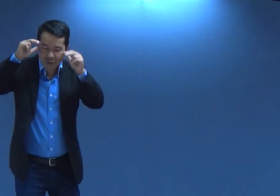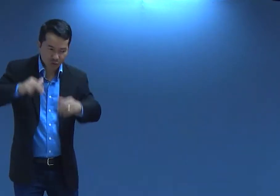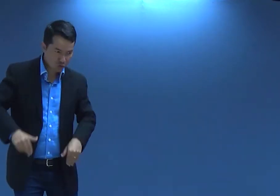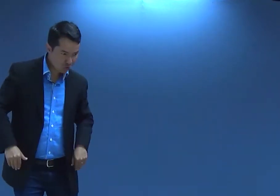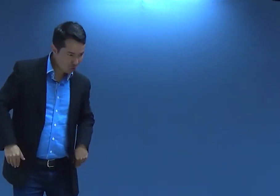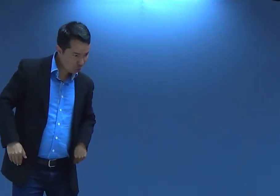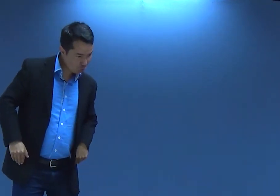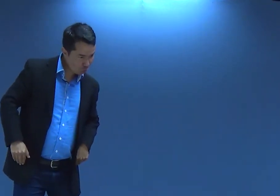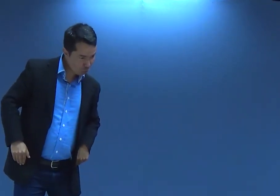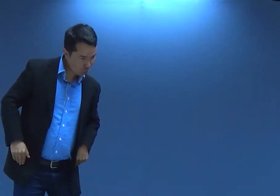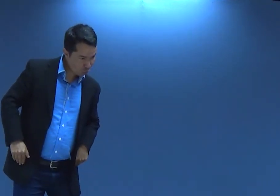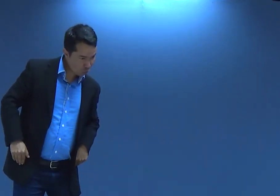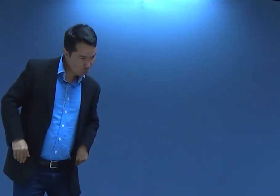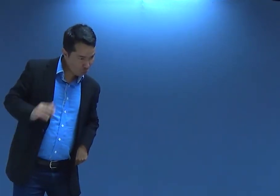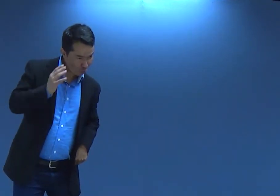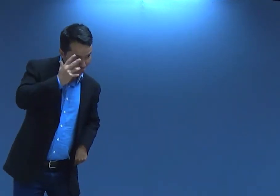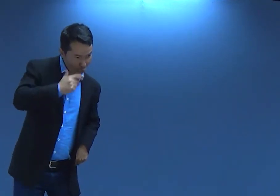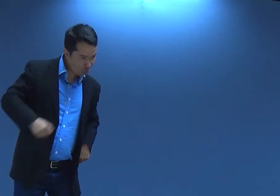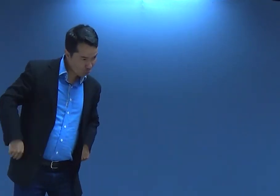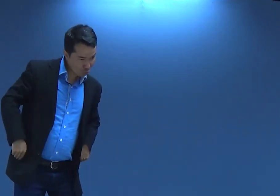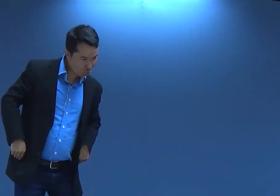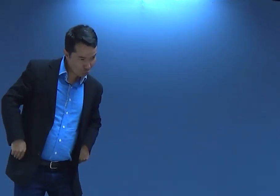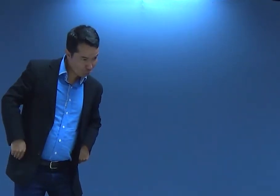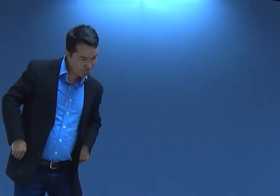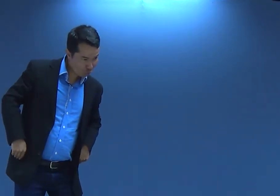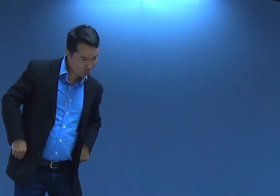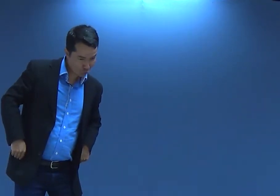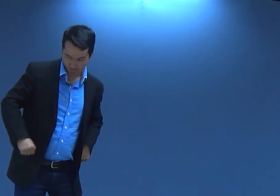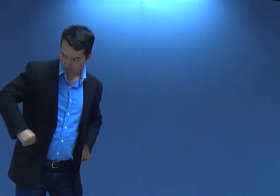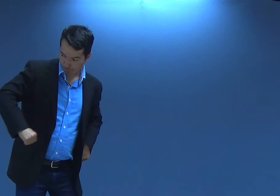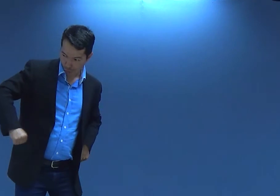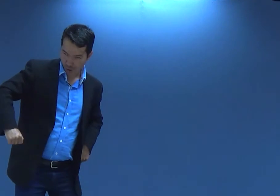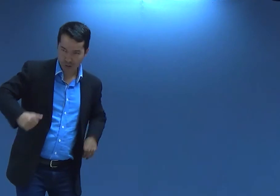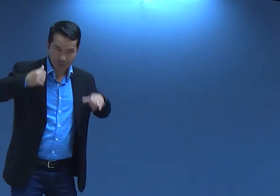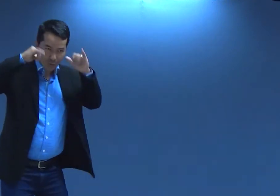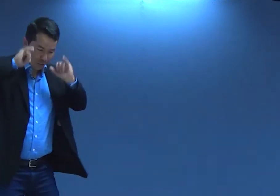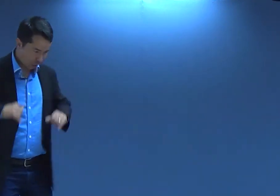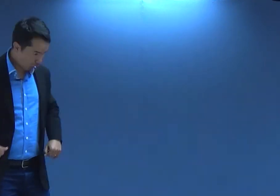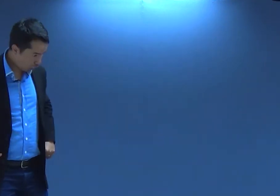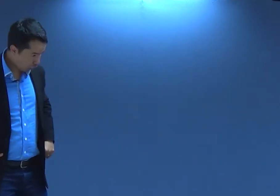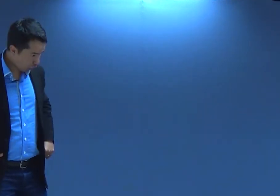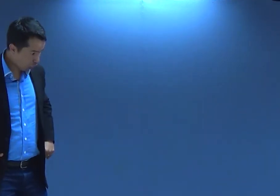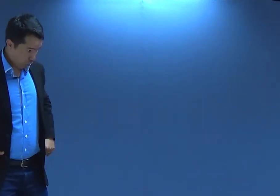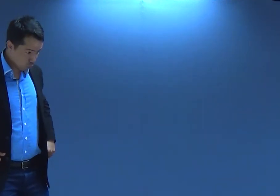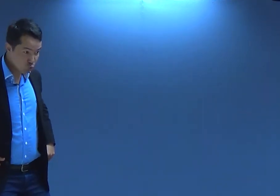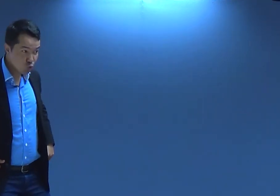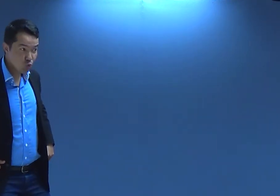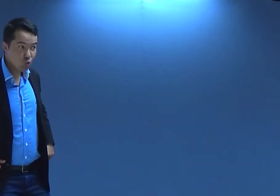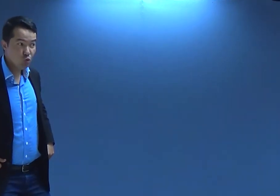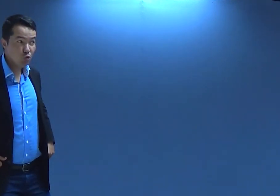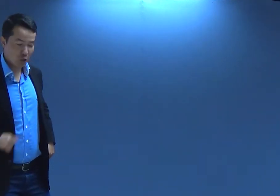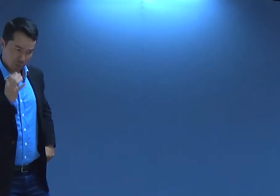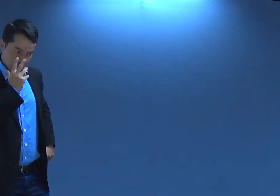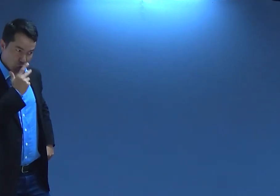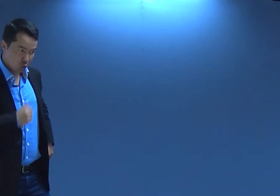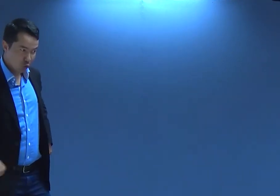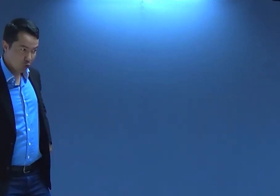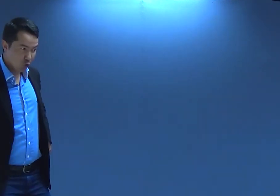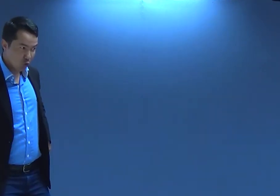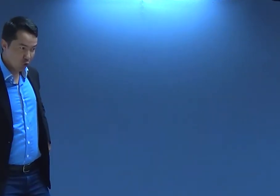E os cavalos ali, tudo curioso, né? Ai, que ele bonito, né? E o cavalo cutucando o boi. o boi fazendo o muro. Ai,